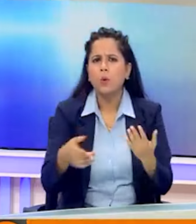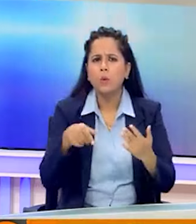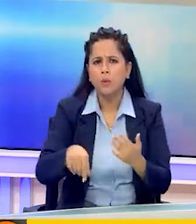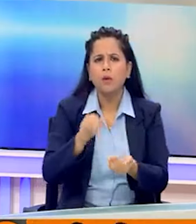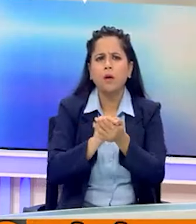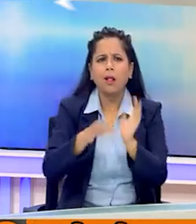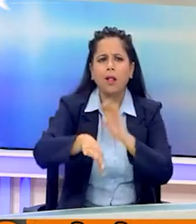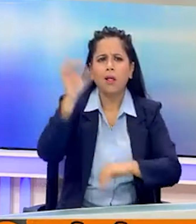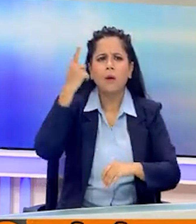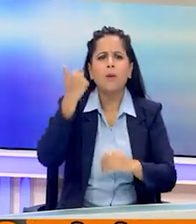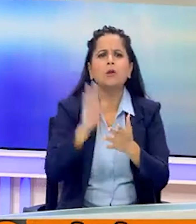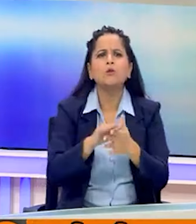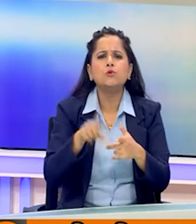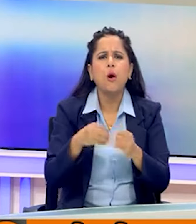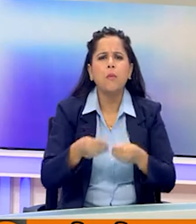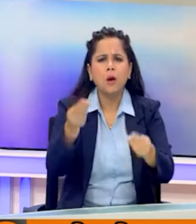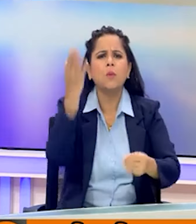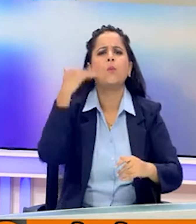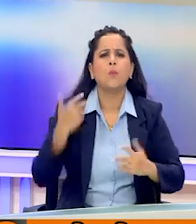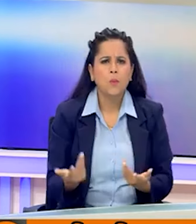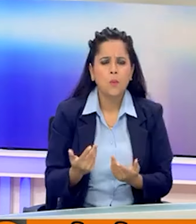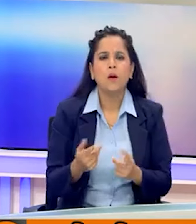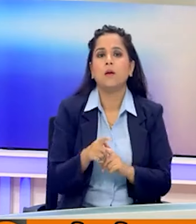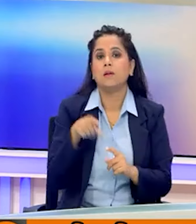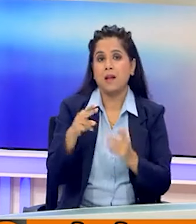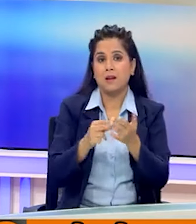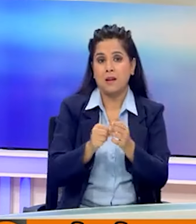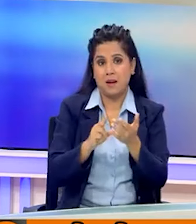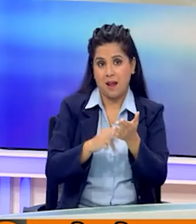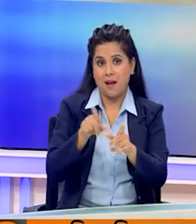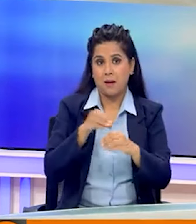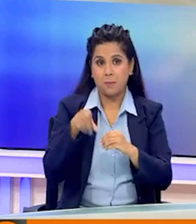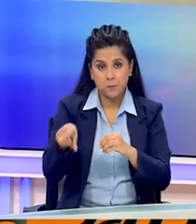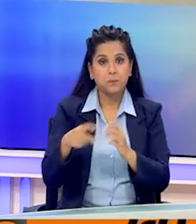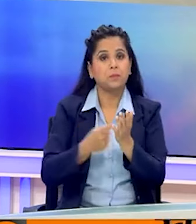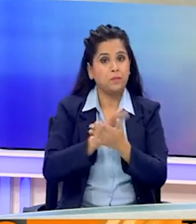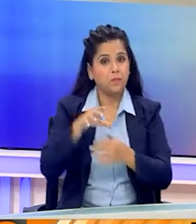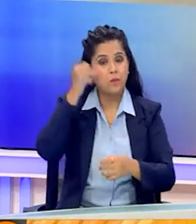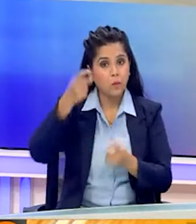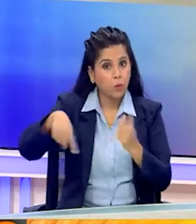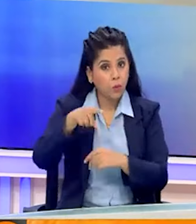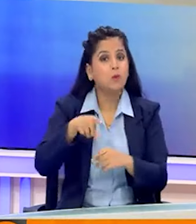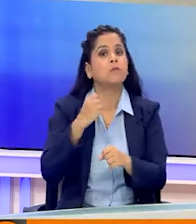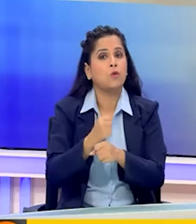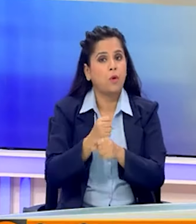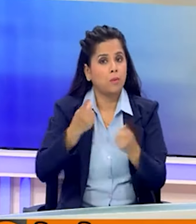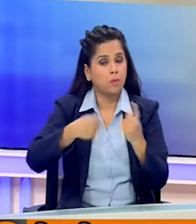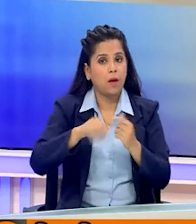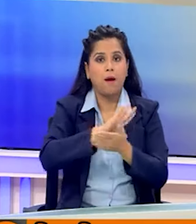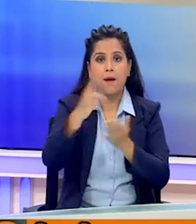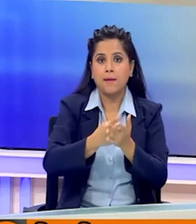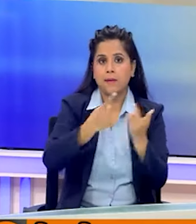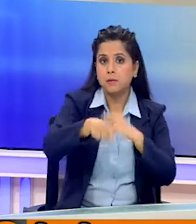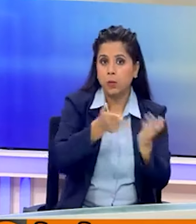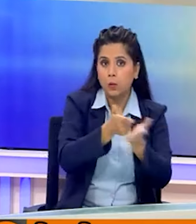-खर्ची से क्यों नौकरी मिलती थी। वही नायव सिंग सैनी से राहुल गांधी उनकी सरकार के दोराद हर्याणा के